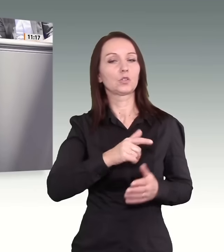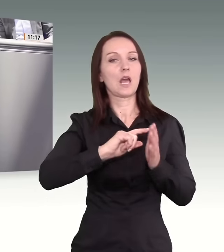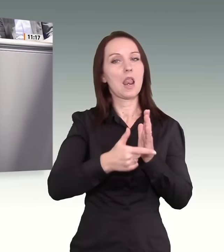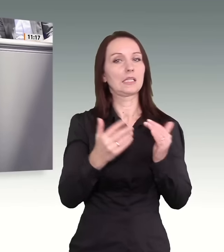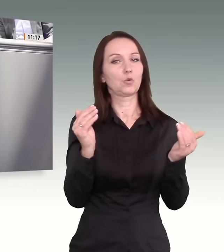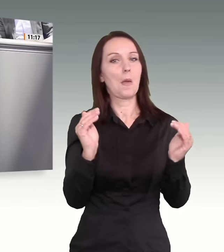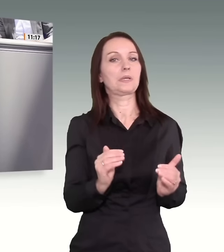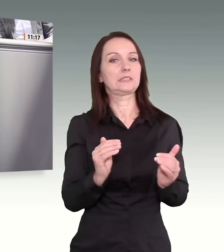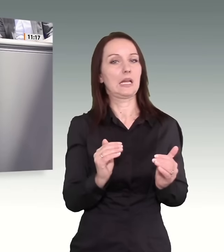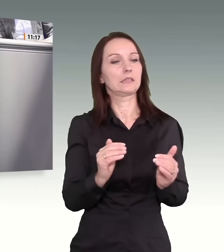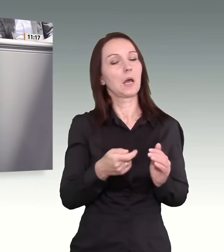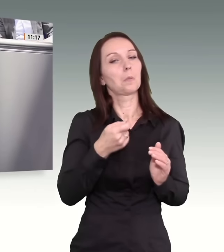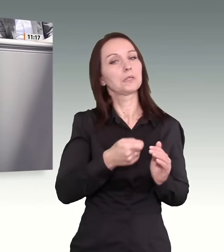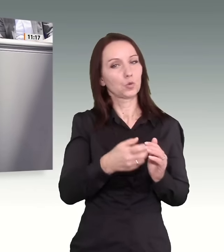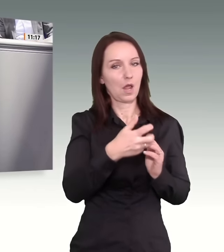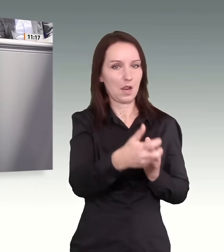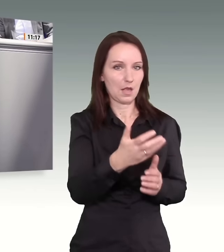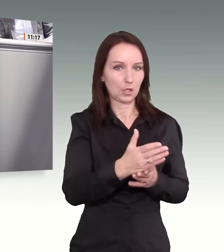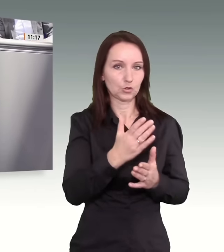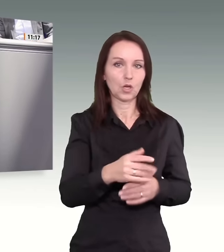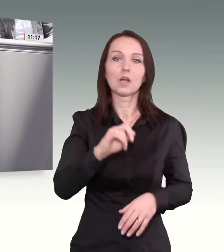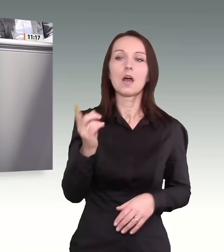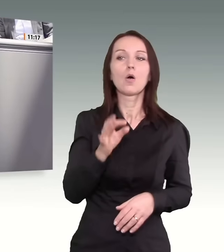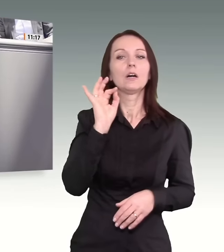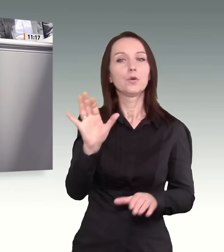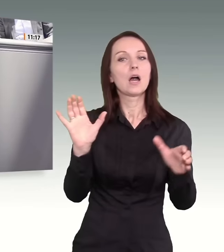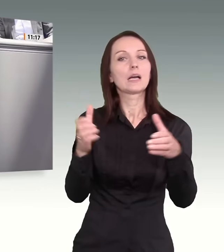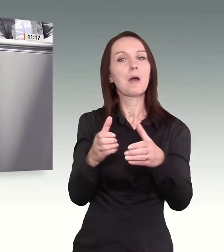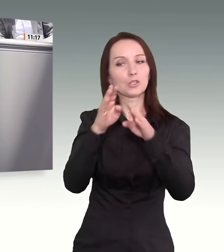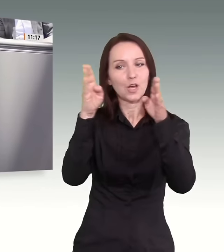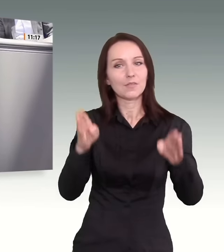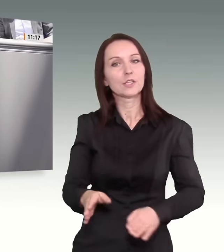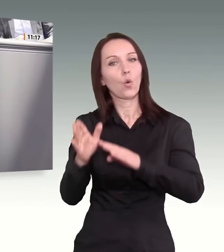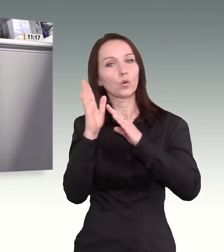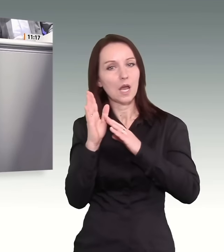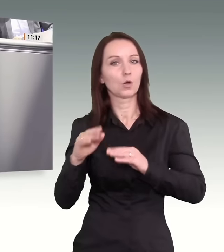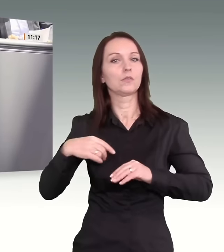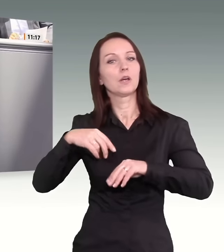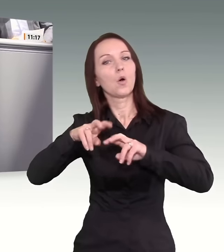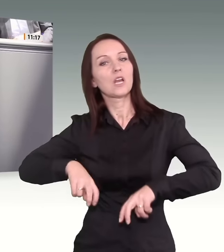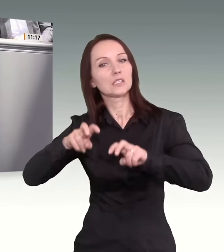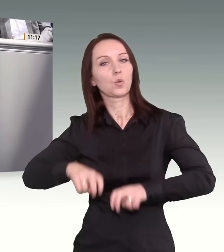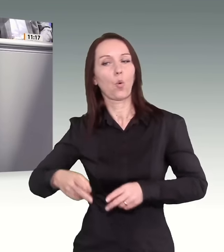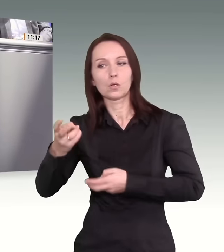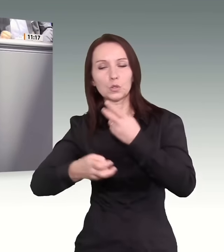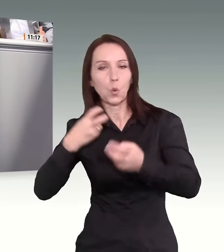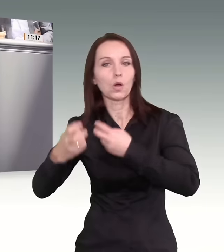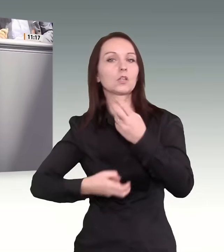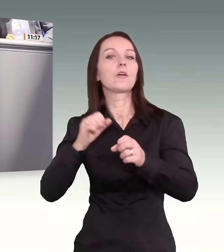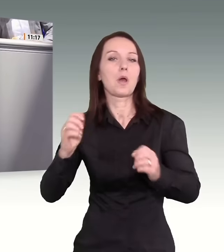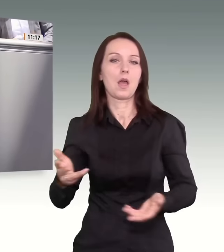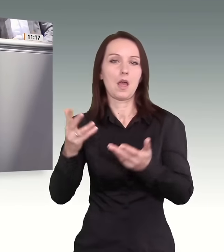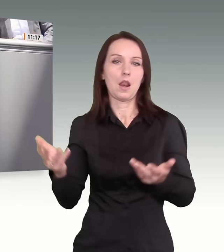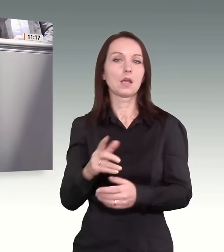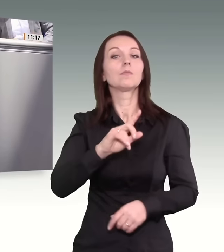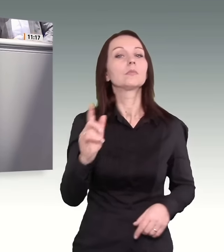Möglichkeiten der Durchsuchung von Gemeinschaftsunterkünften verbessert. Wir haben die Möglichkeit der Auslesung von Mobiltelefonen erleichtert zur